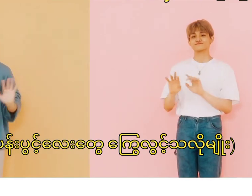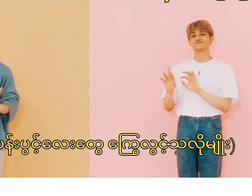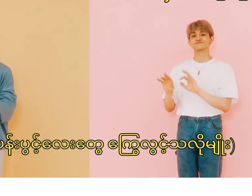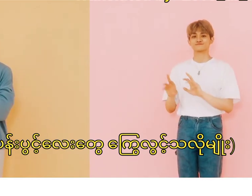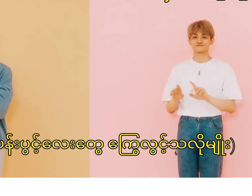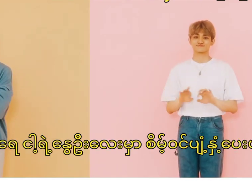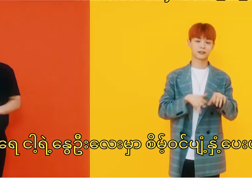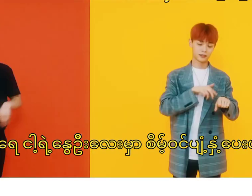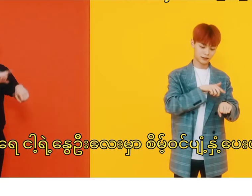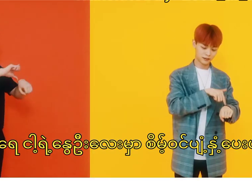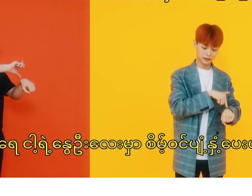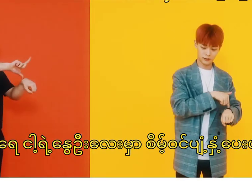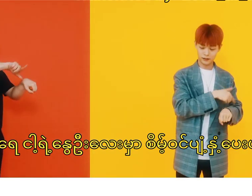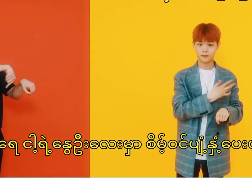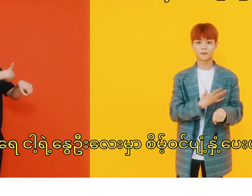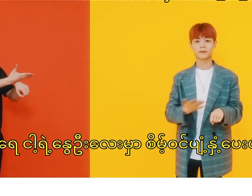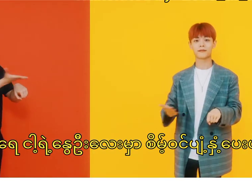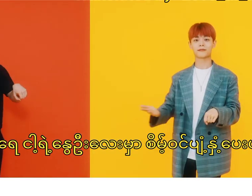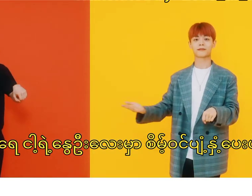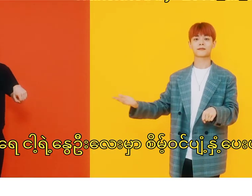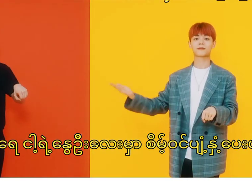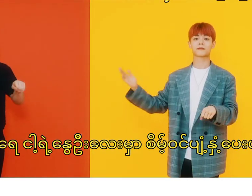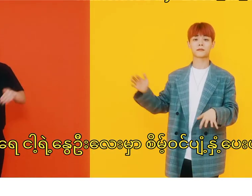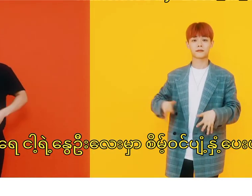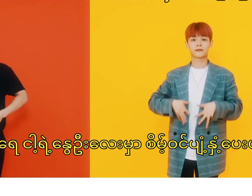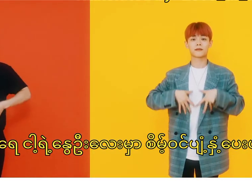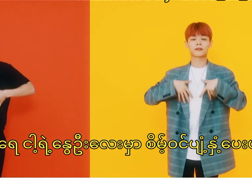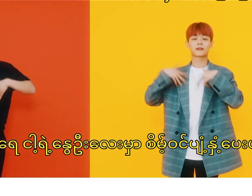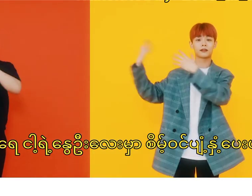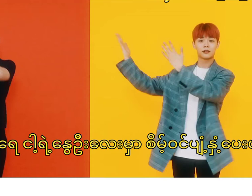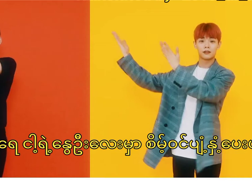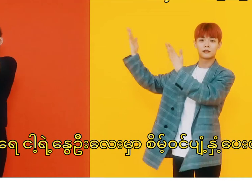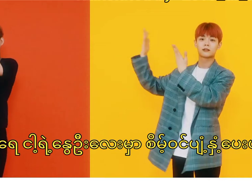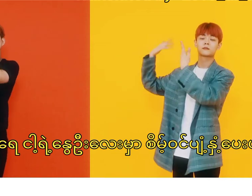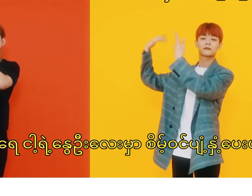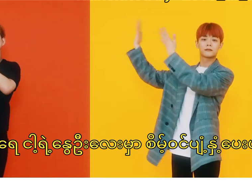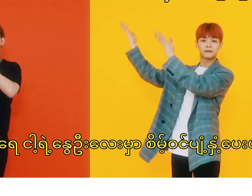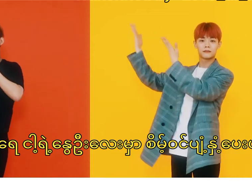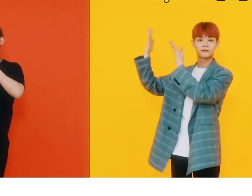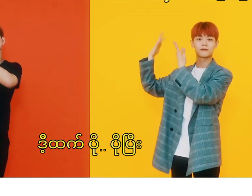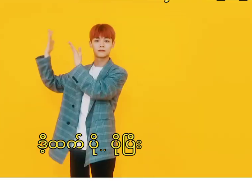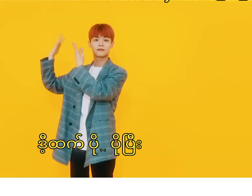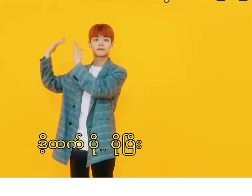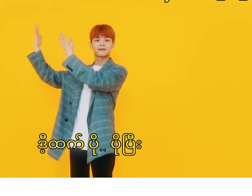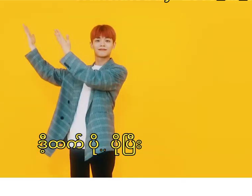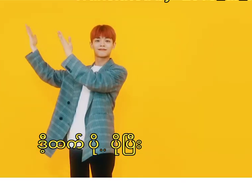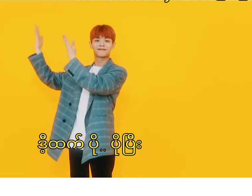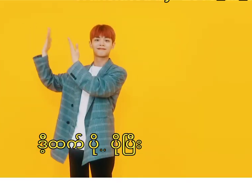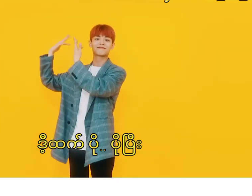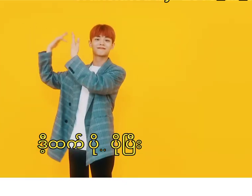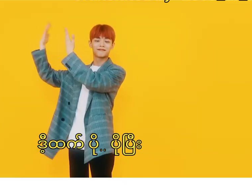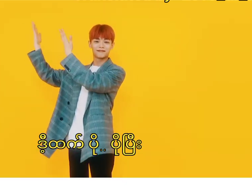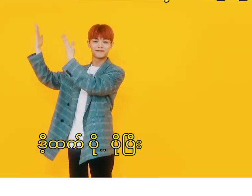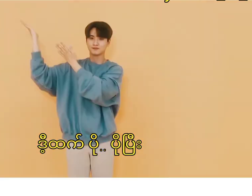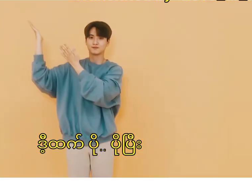시간은 나의 봄에 스며들어 점점 더 더 더